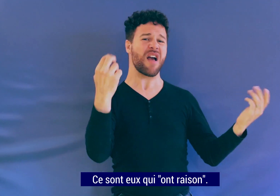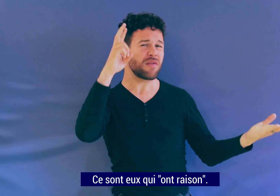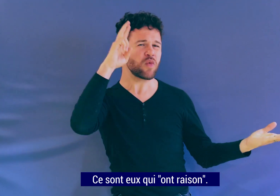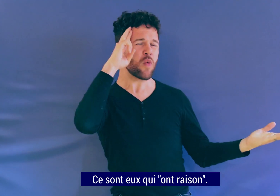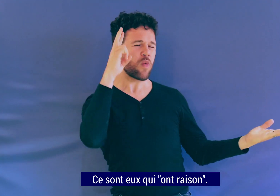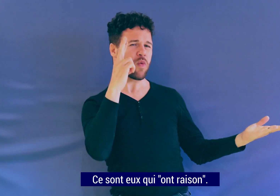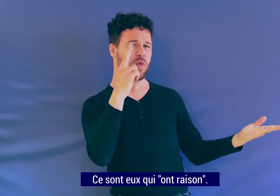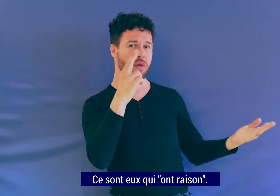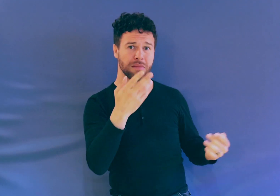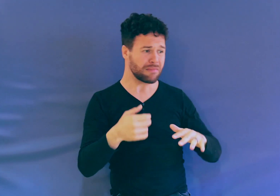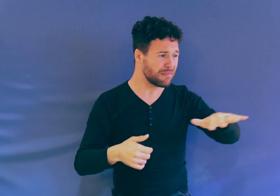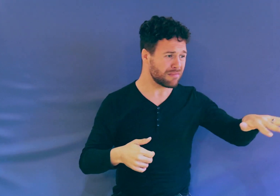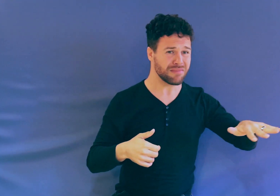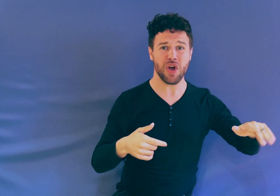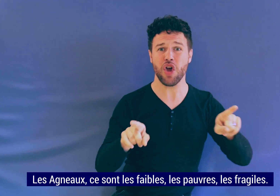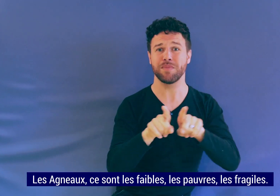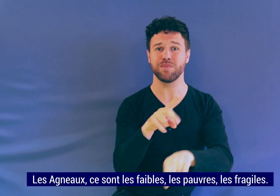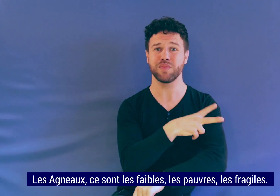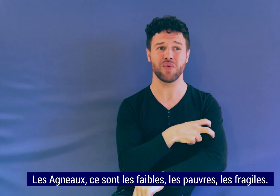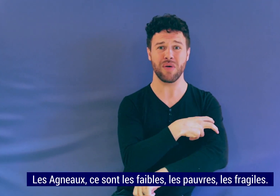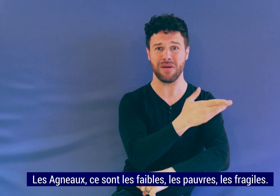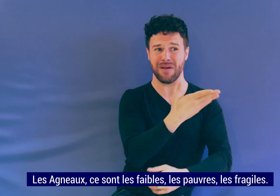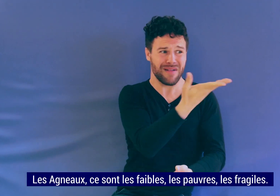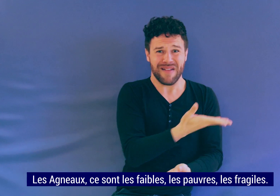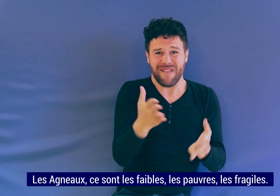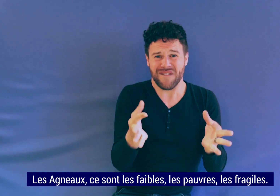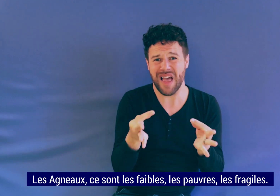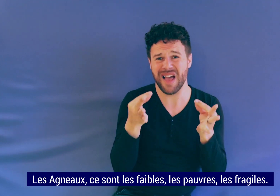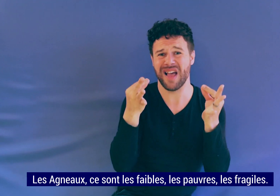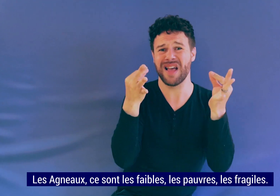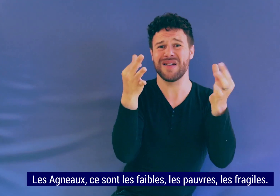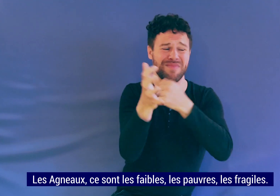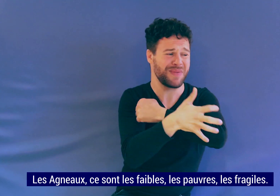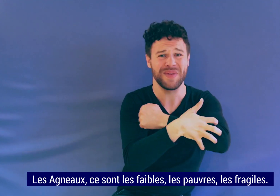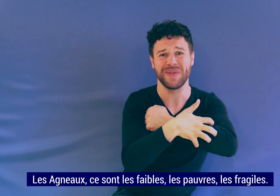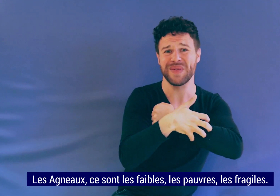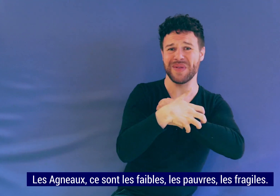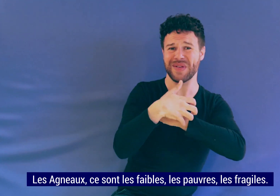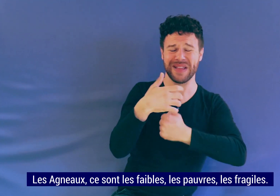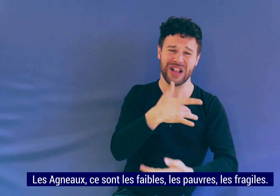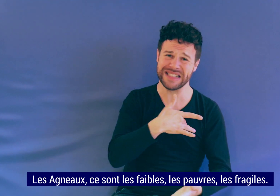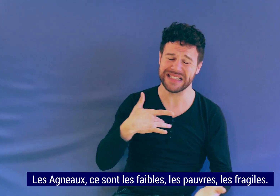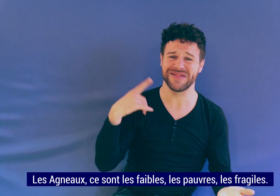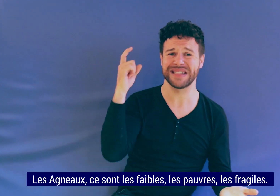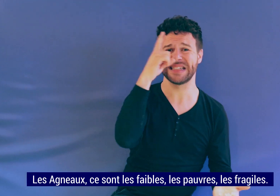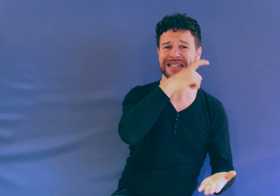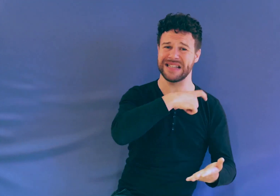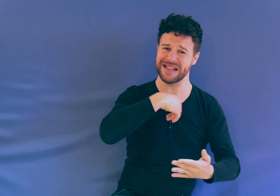qui ont raison. Les agneaux, ce sont les faibles, les pauvres, les fragiles.